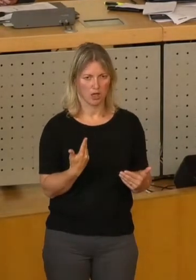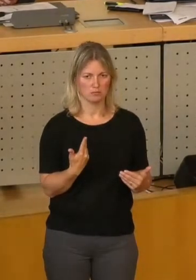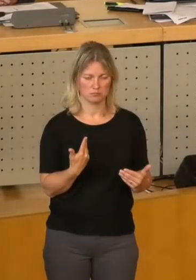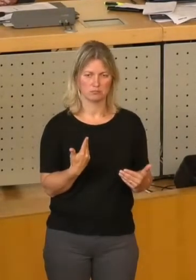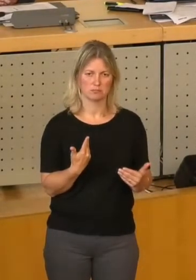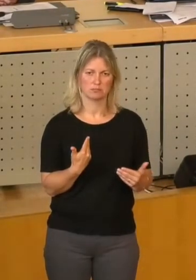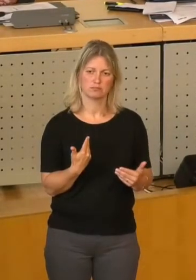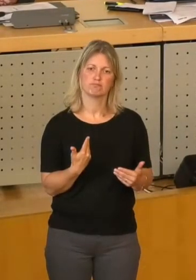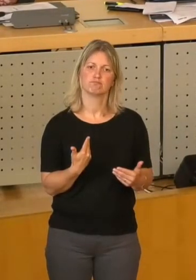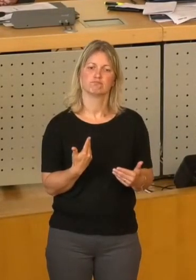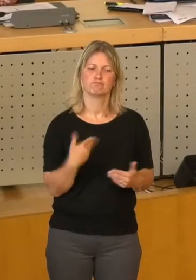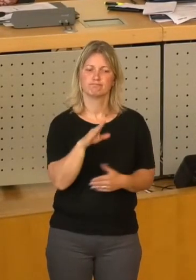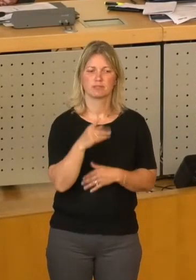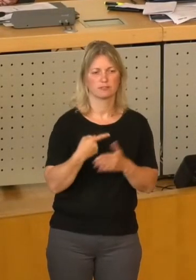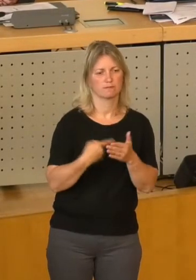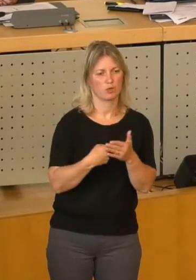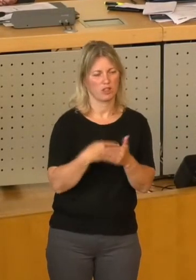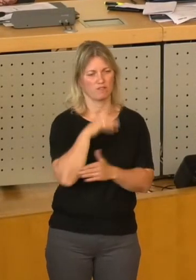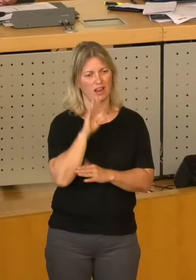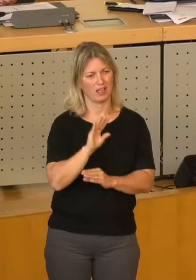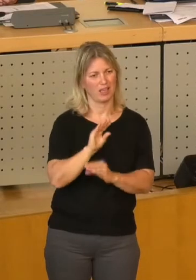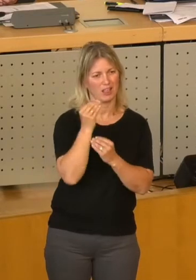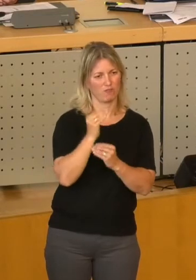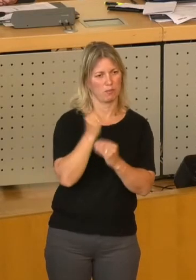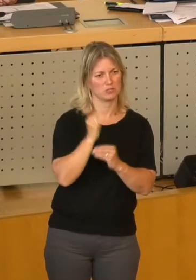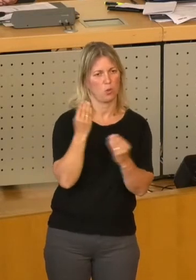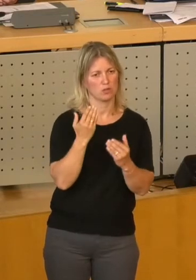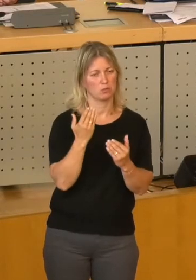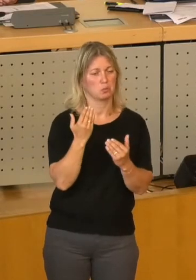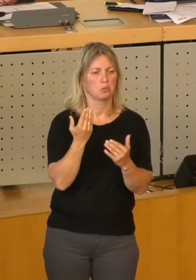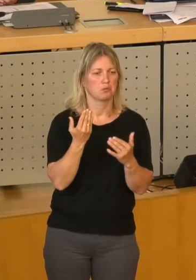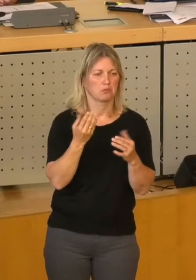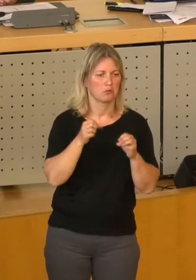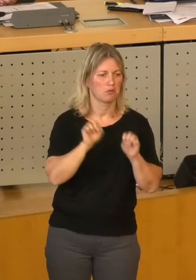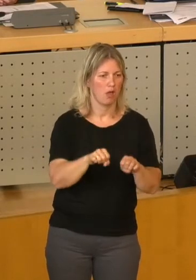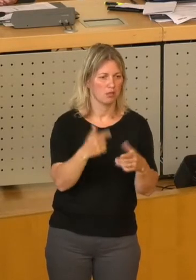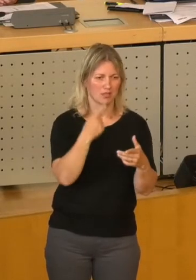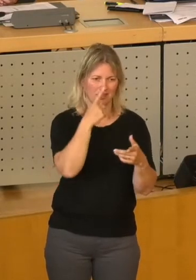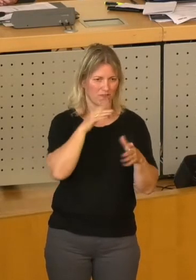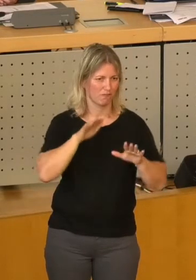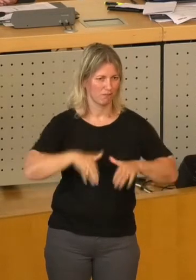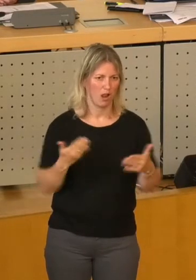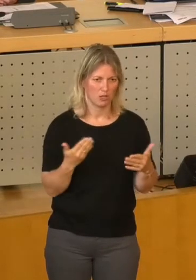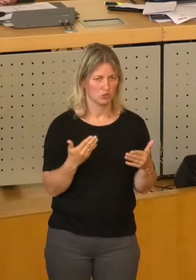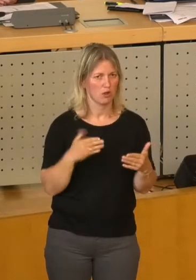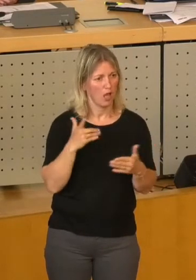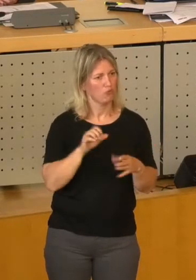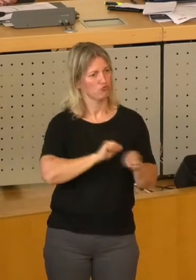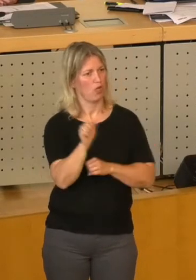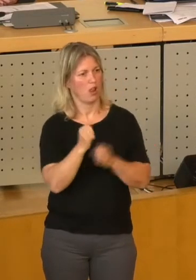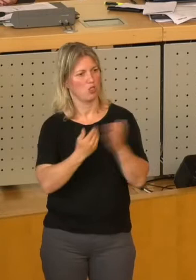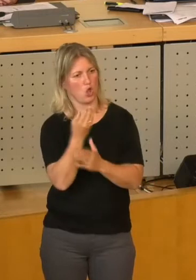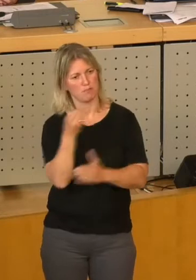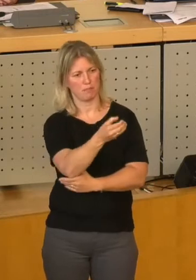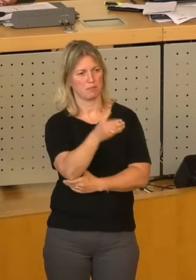da anfordern, das nicht verkehrt ist. Und das kann man natürlich machen. Das ist ganz sicher auch richtig, schnell und zügig zu besetzen. Da gibt es gar